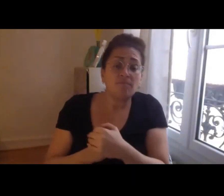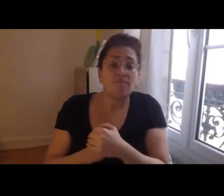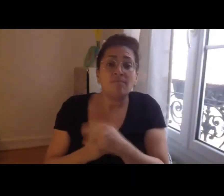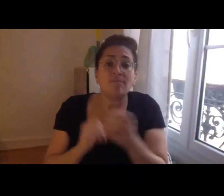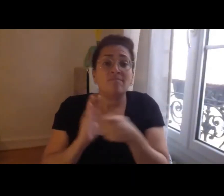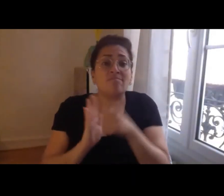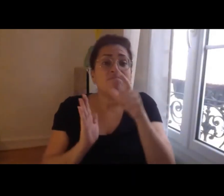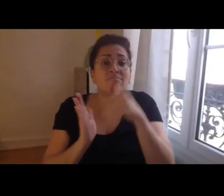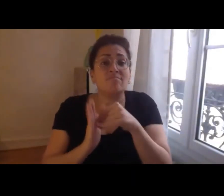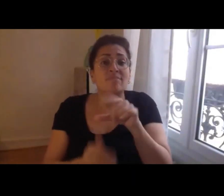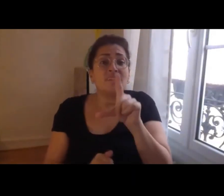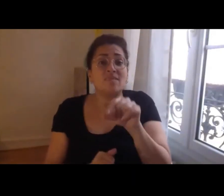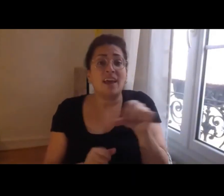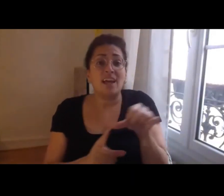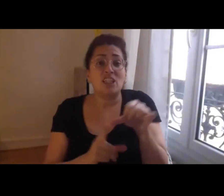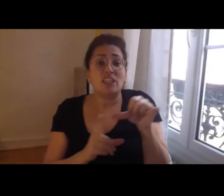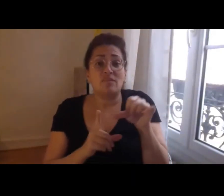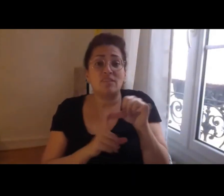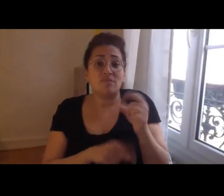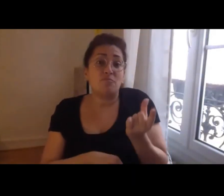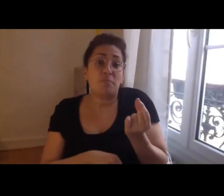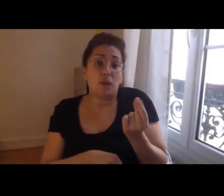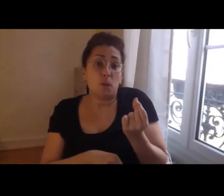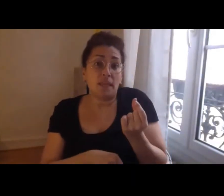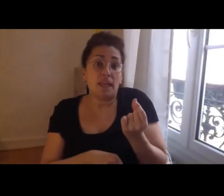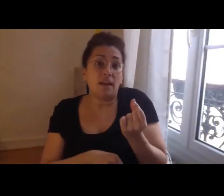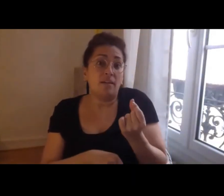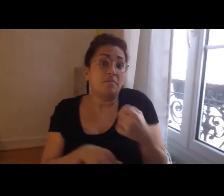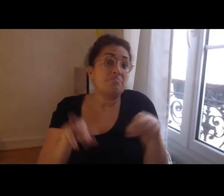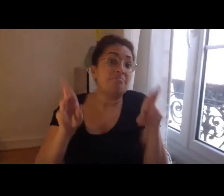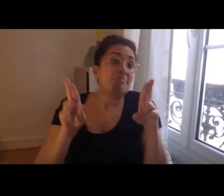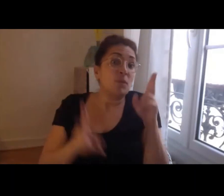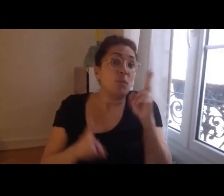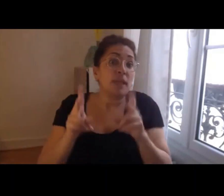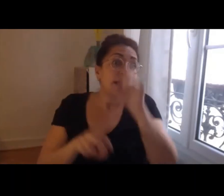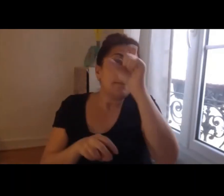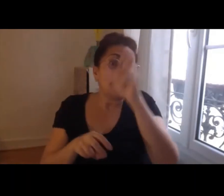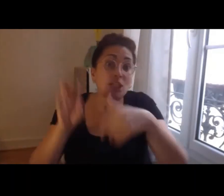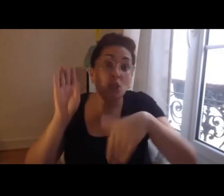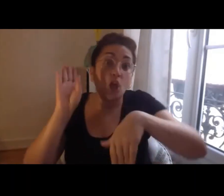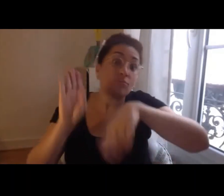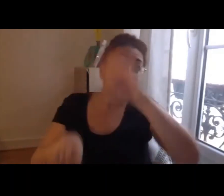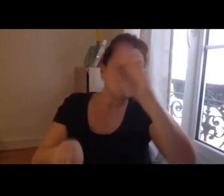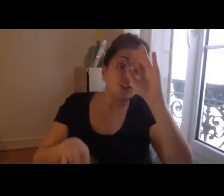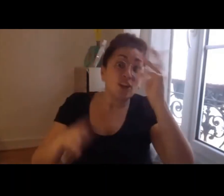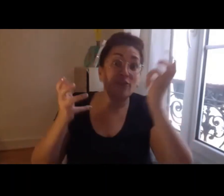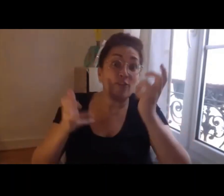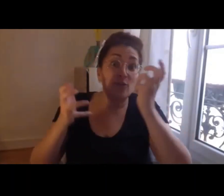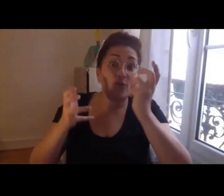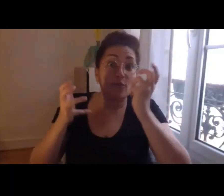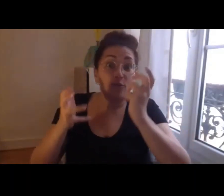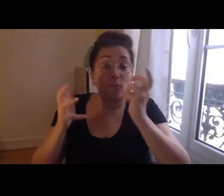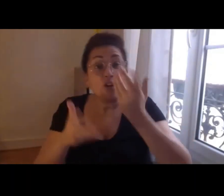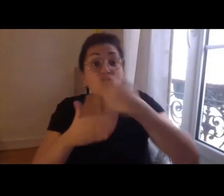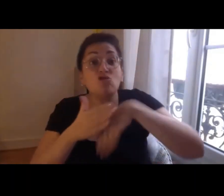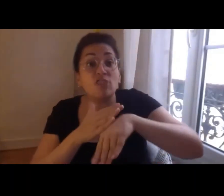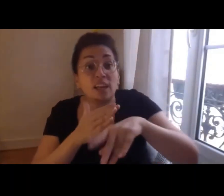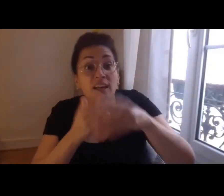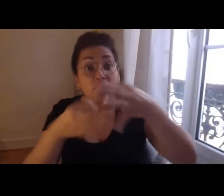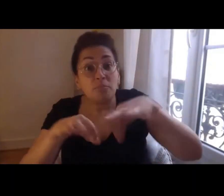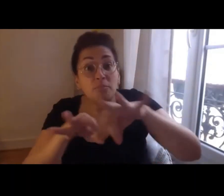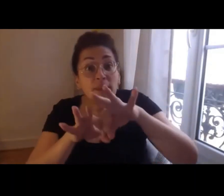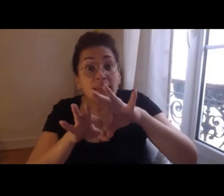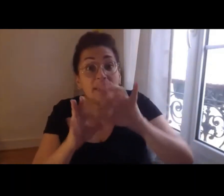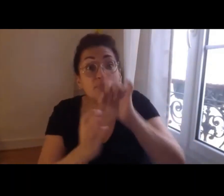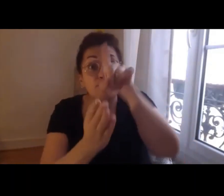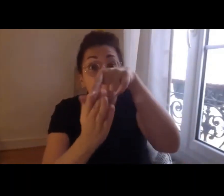on espère pouvoir avoir des lauréats qui auraient cette dimension internationale pour ouvrir comme je vous dis un peu le